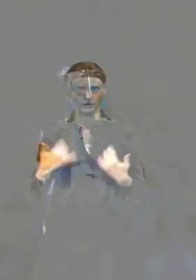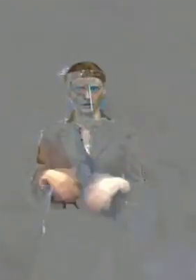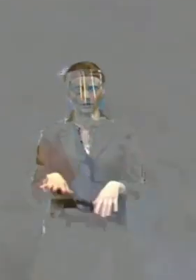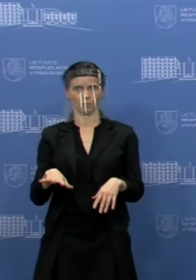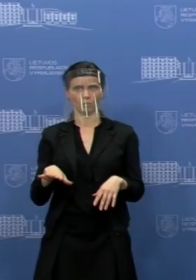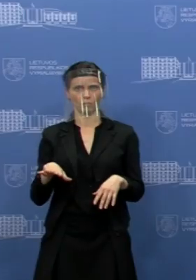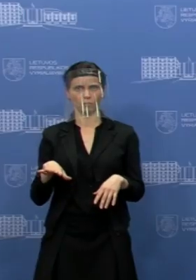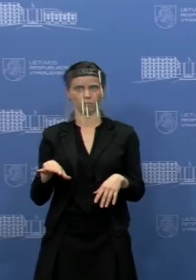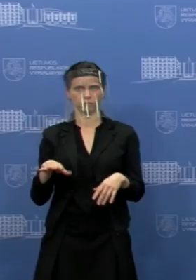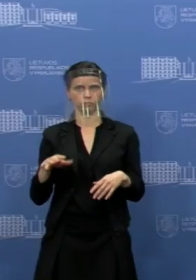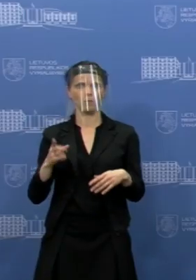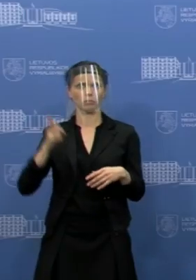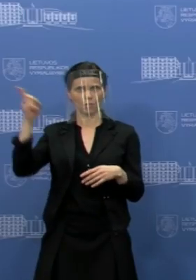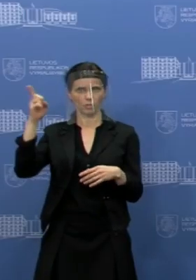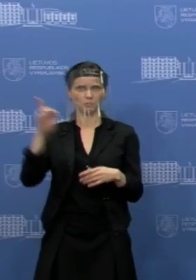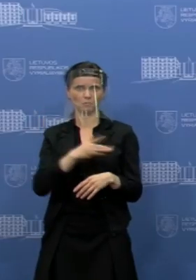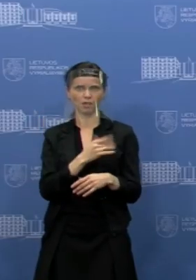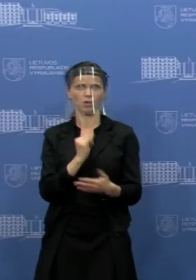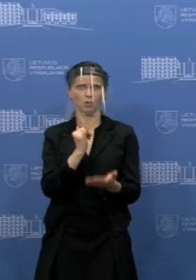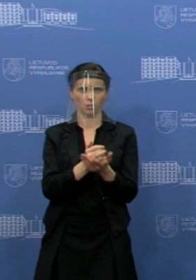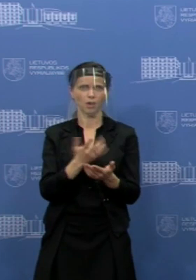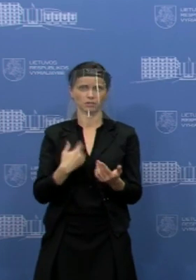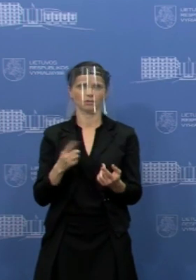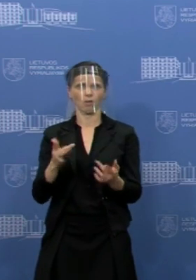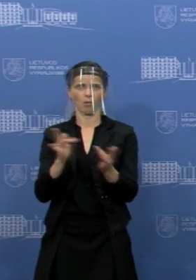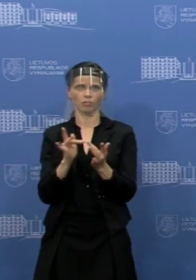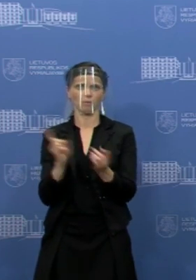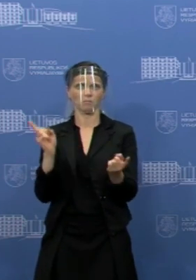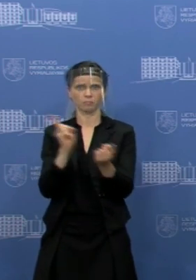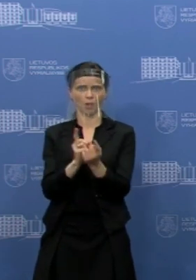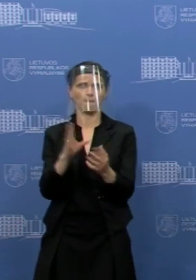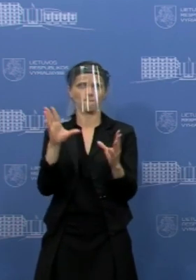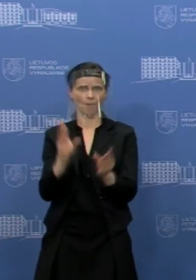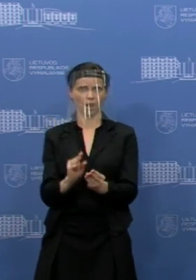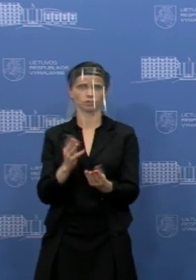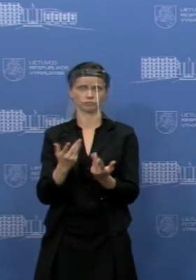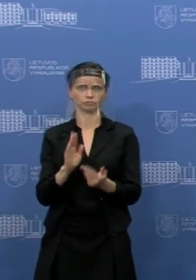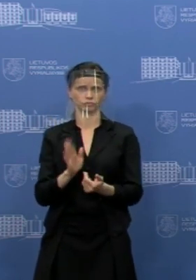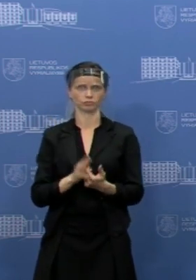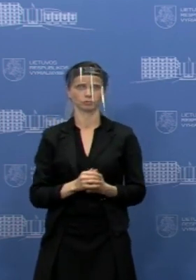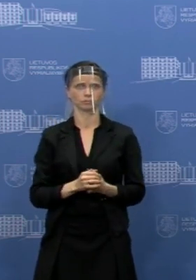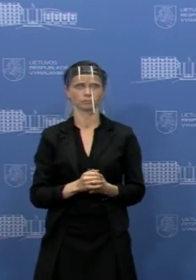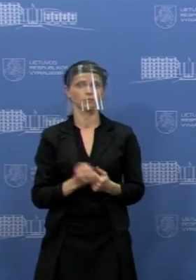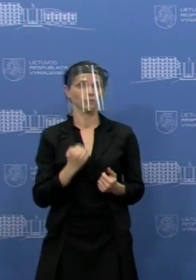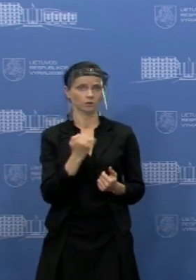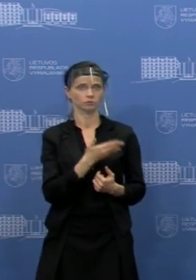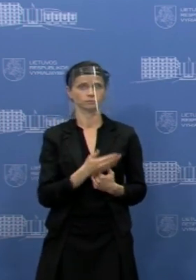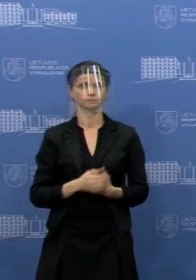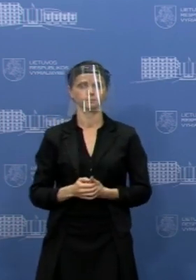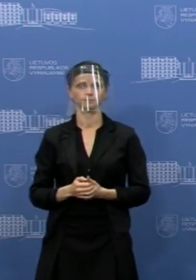gali sumažėti iš esmės tų paslūgų, ir daug paslūgų tiesiog vyks nuotolinių būdu. Ačiū.